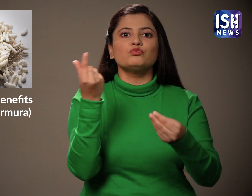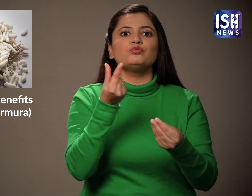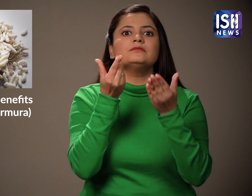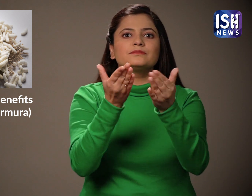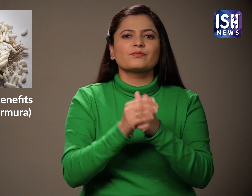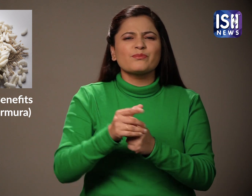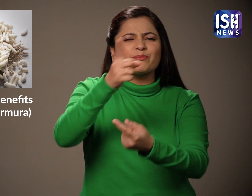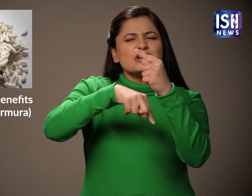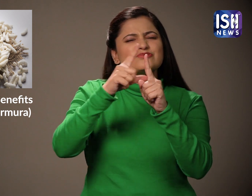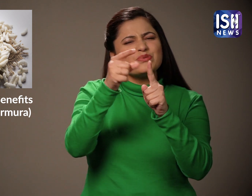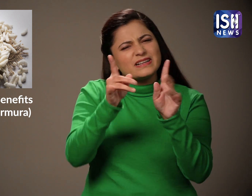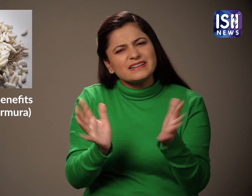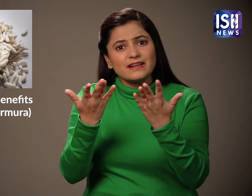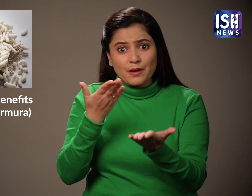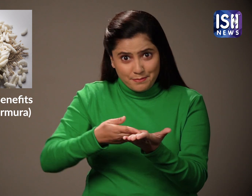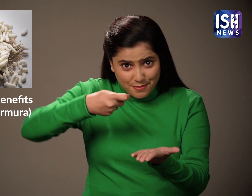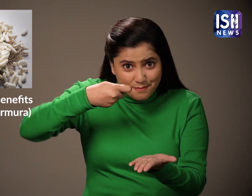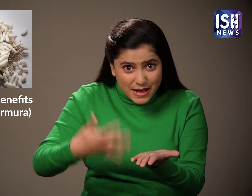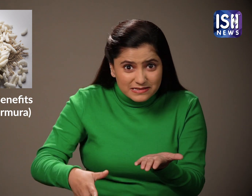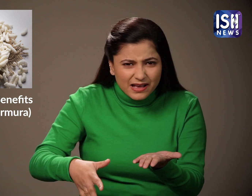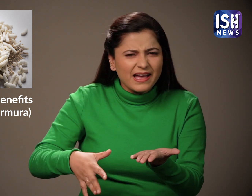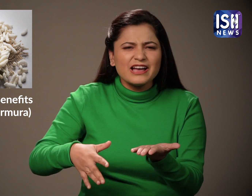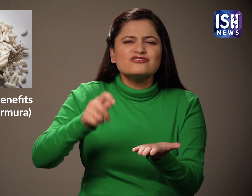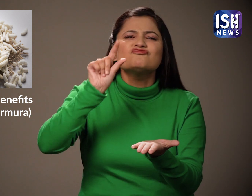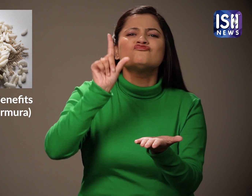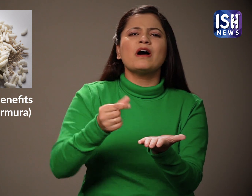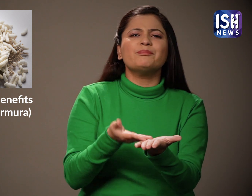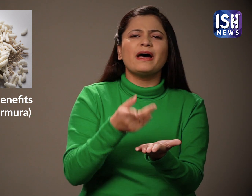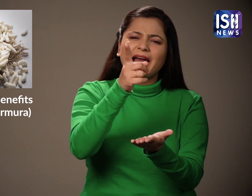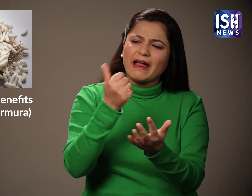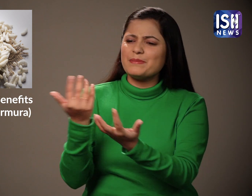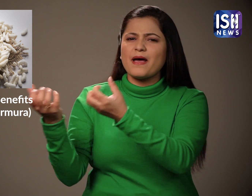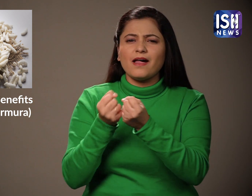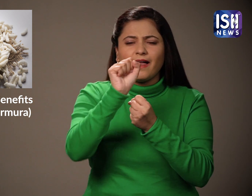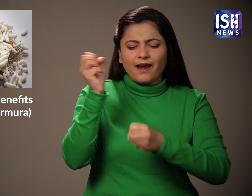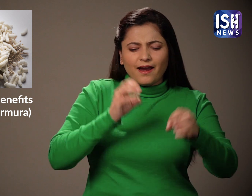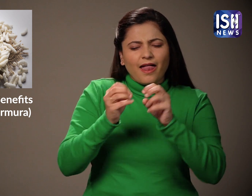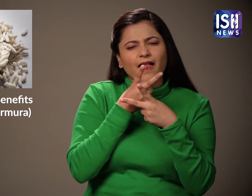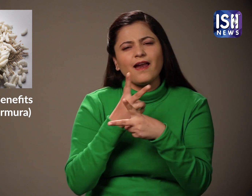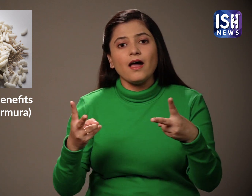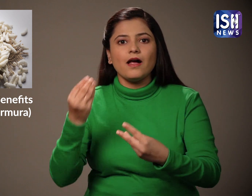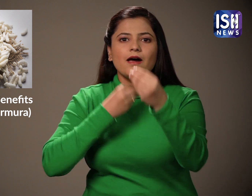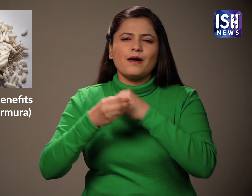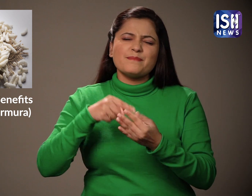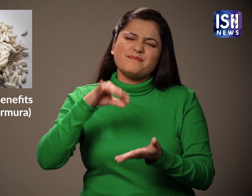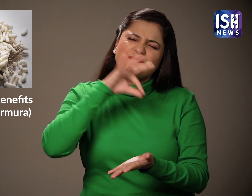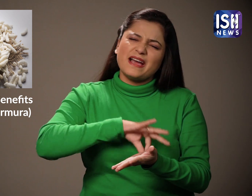यह बिल्कुल महिंगा नहीं है, यह सस्ता है तो इसे खाइए और स्वस्त रहेए